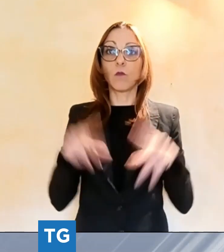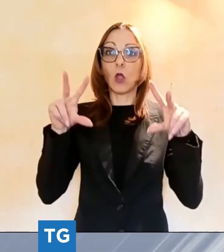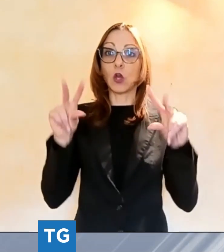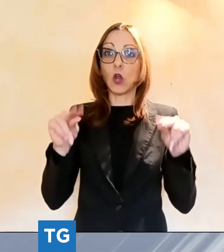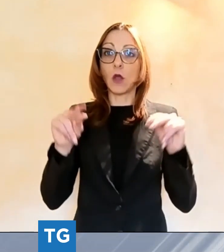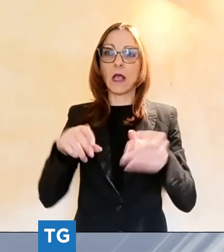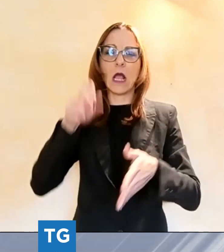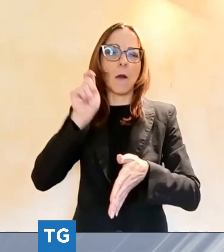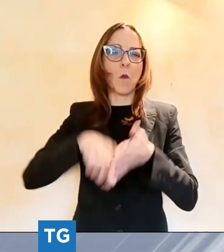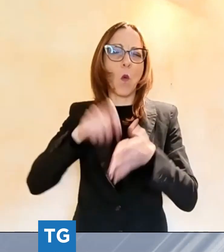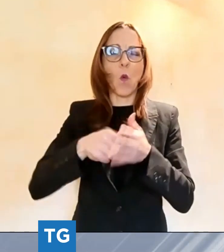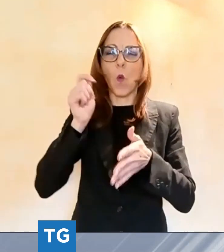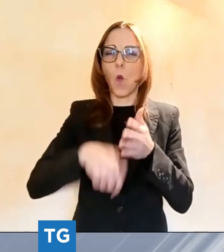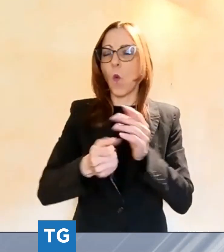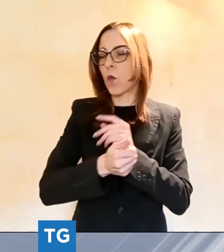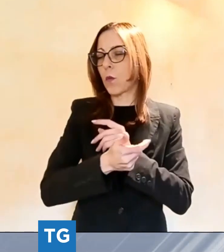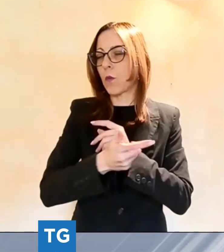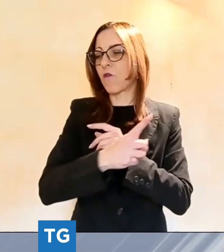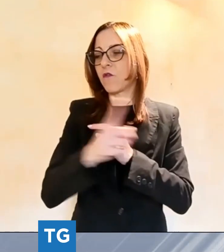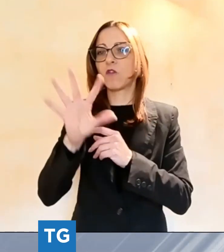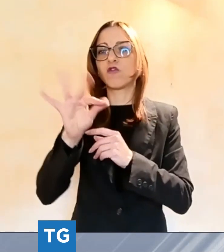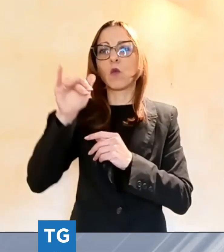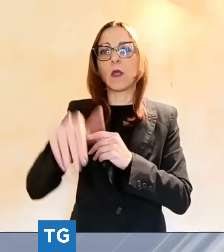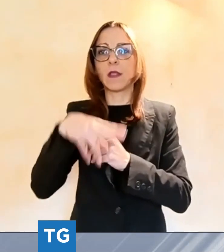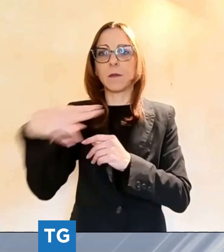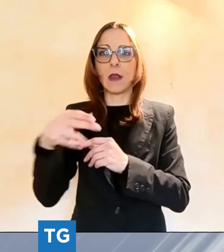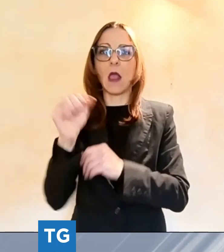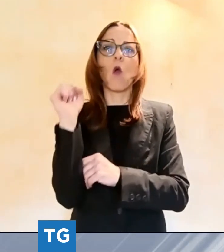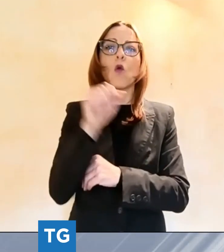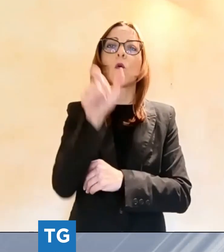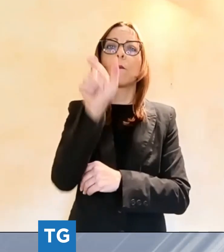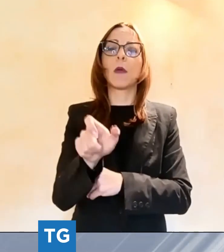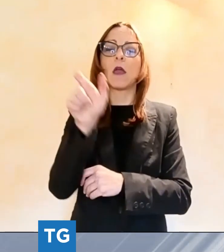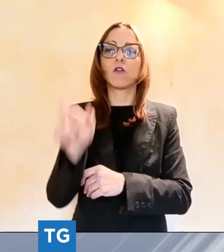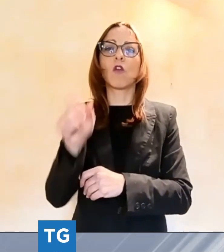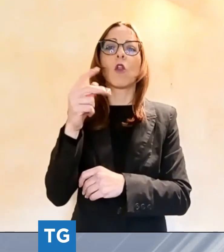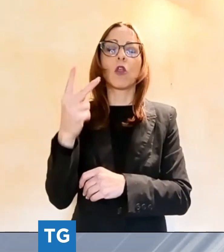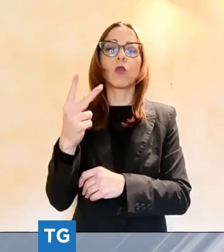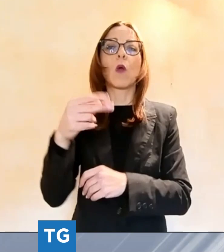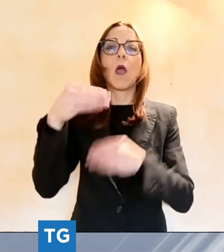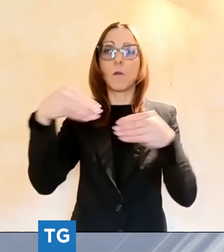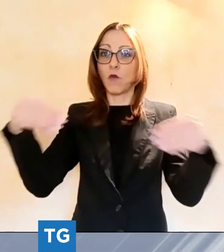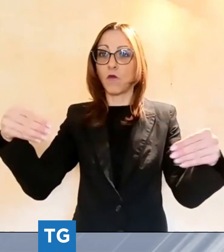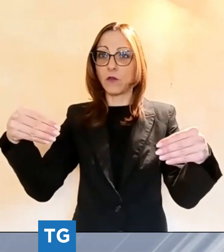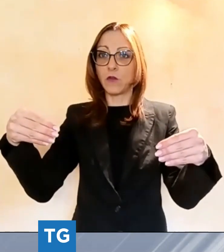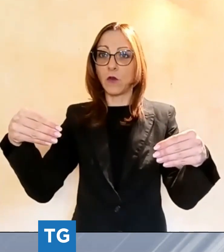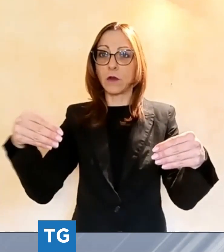.000 euro per due professionisti della provincia di Lucca finiti nel mirino della Guardia di Finanza.